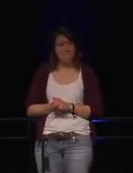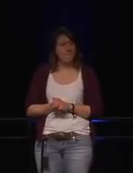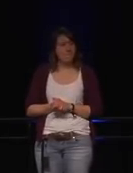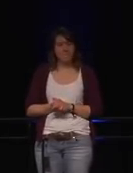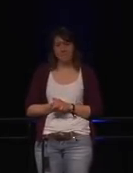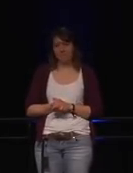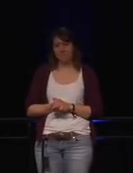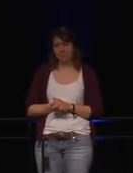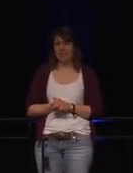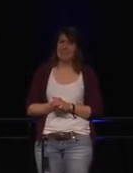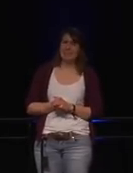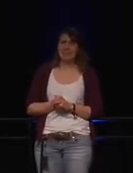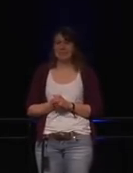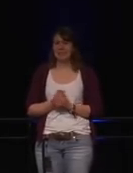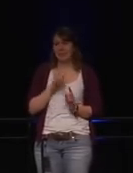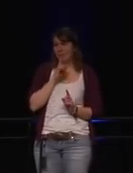Nein,